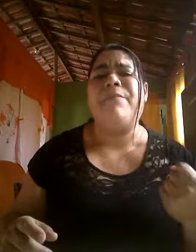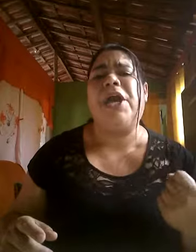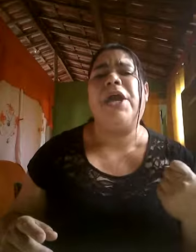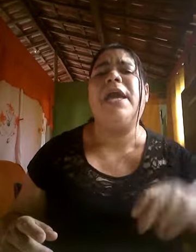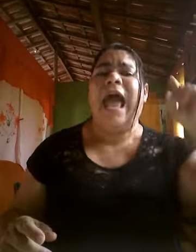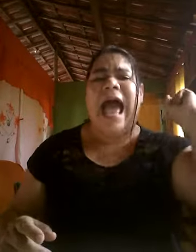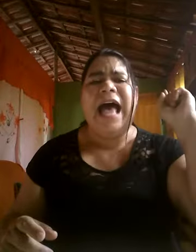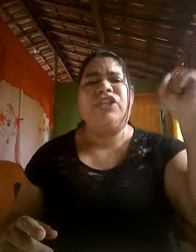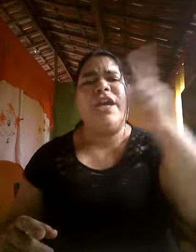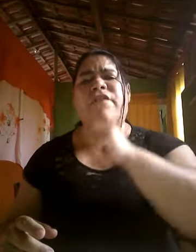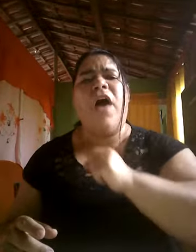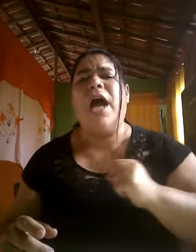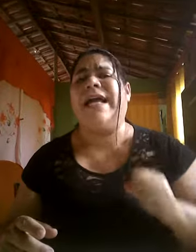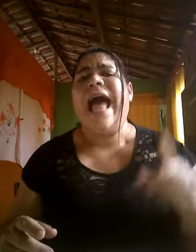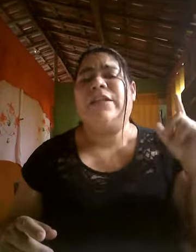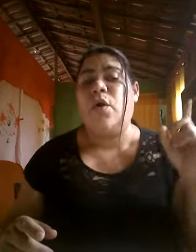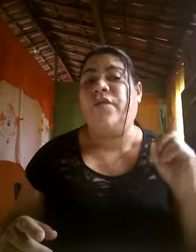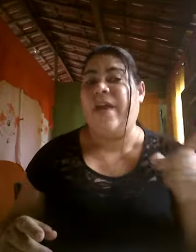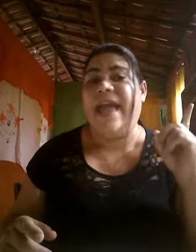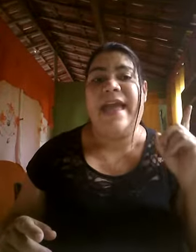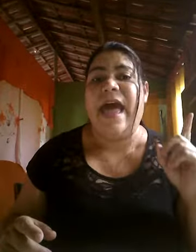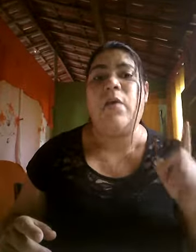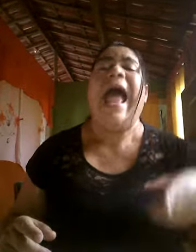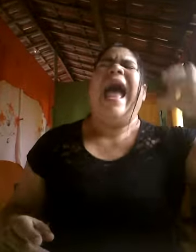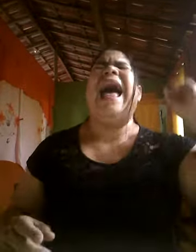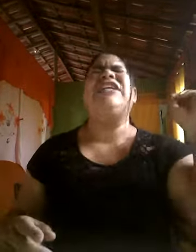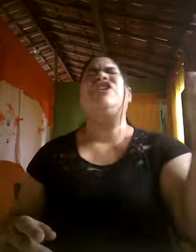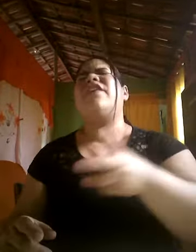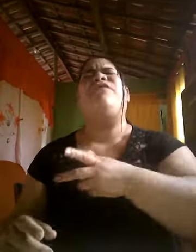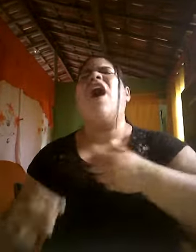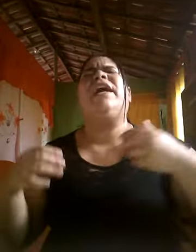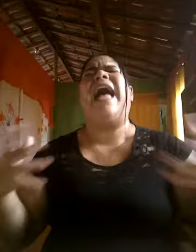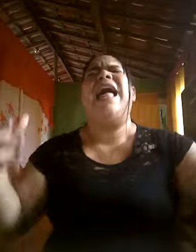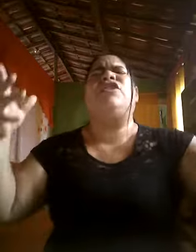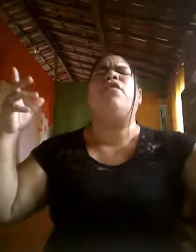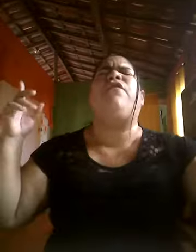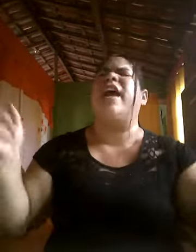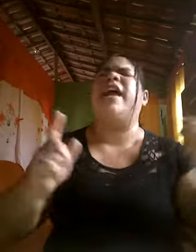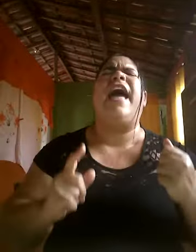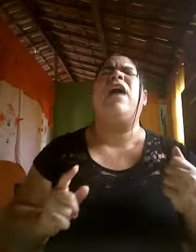mim. Advogado fiel, advogado fiel,